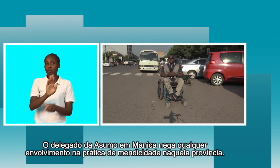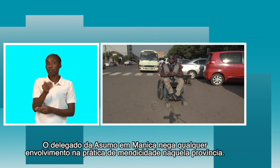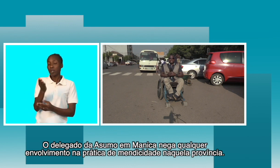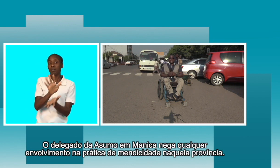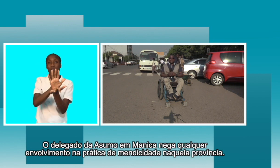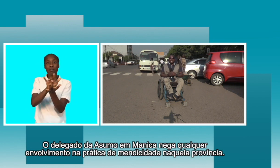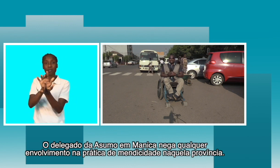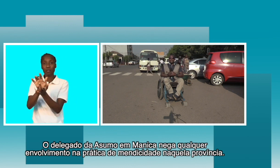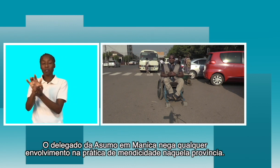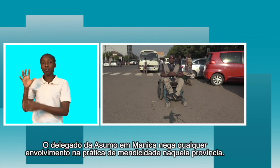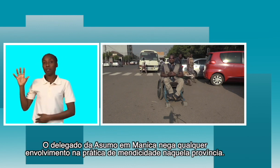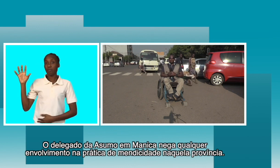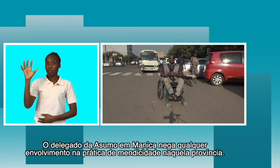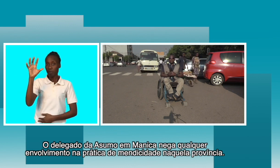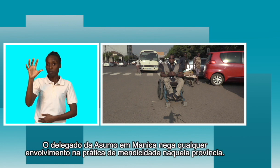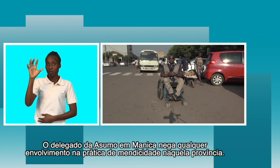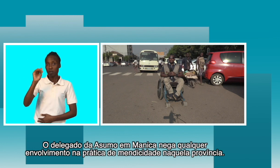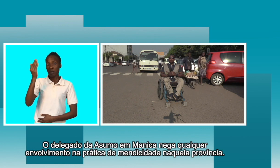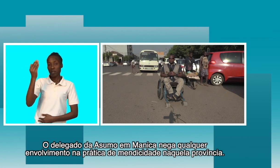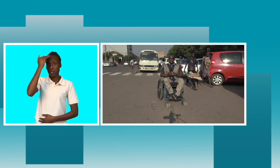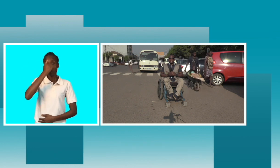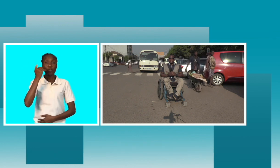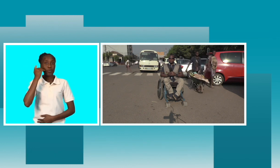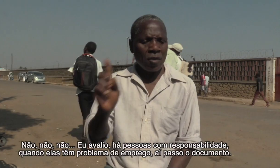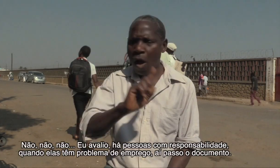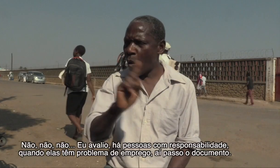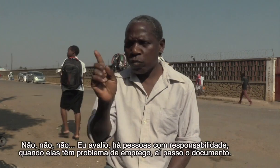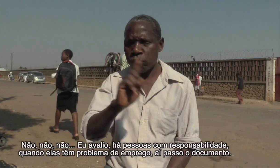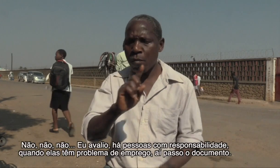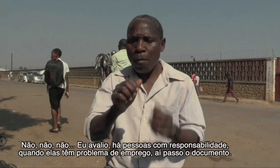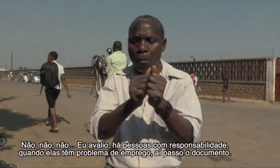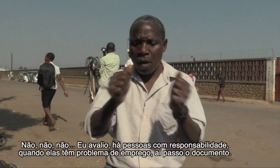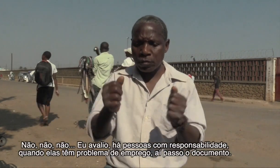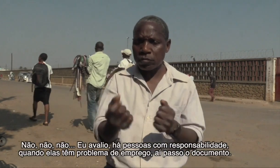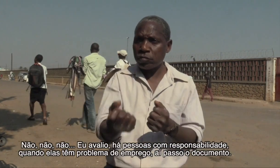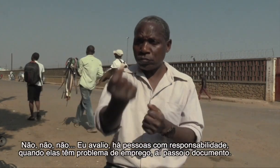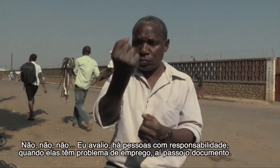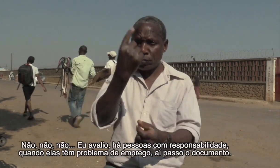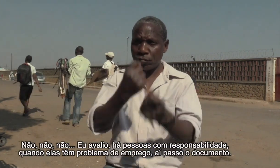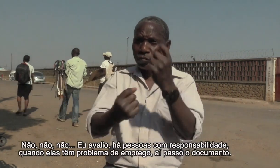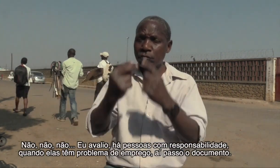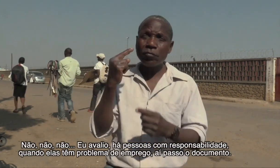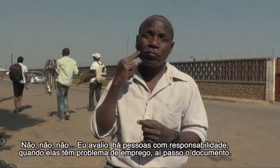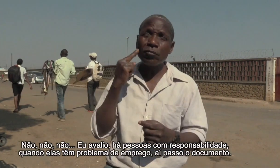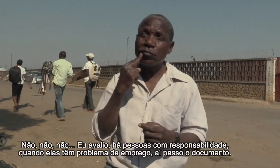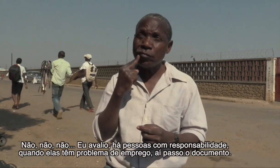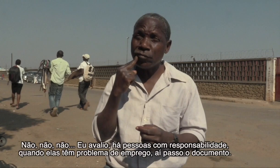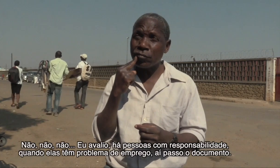minicidades a nível da província de Manica. Não, não, não, não, não. Mas tem algumas pessoas